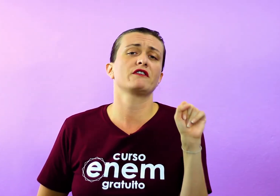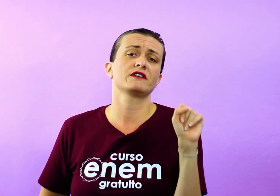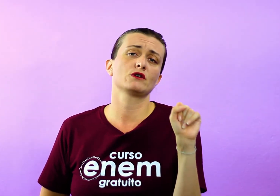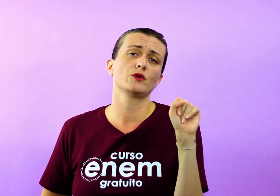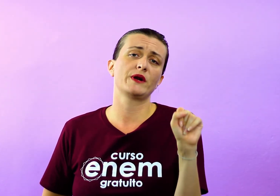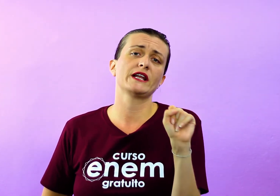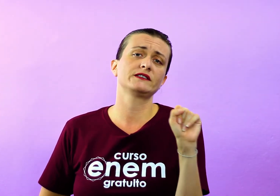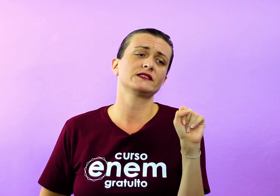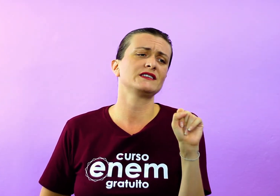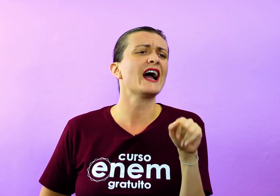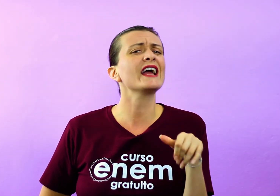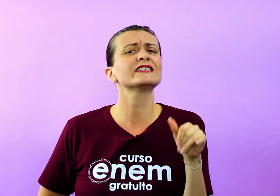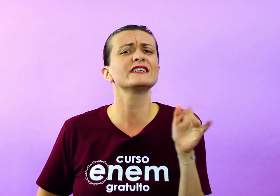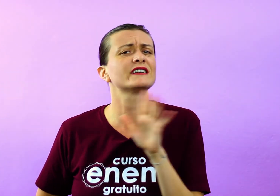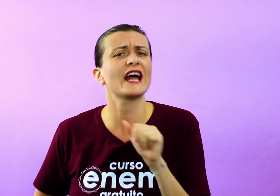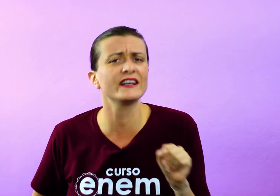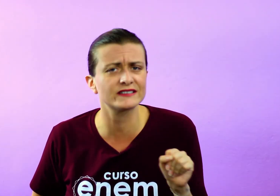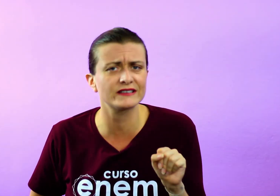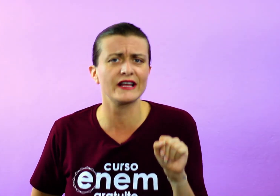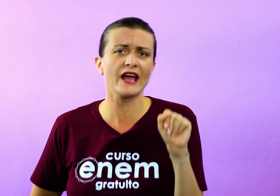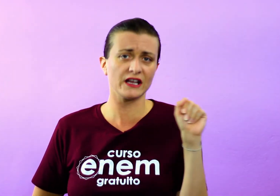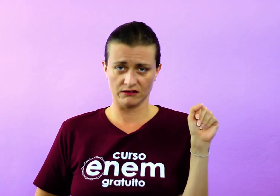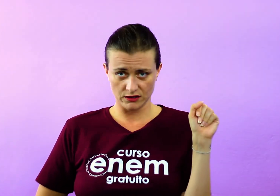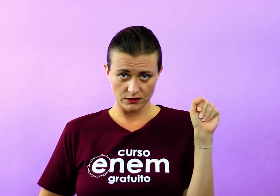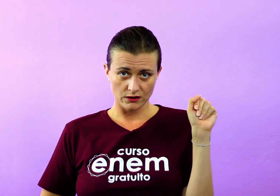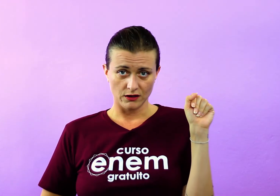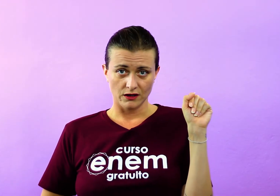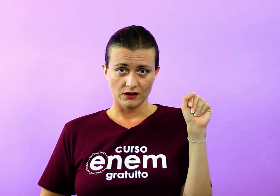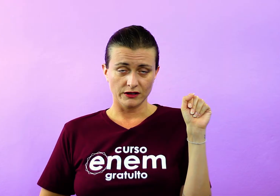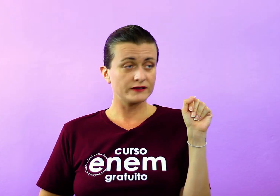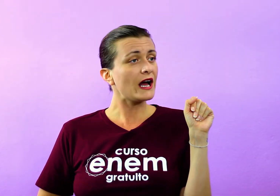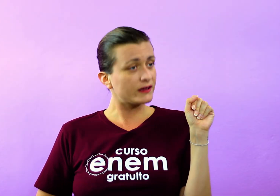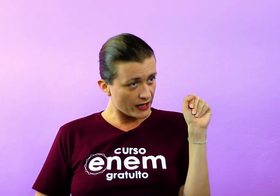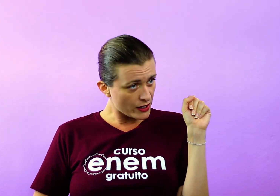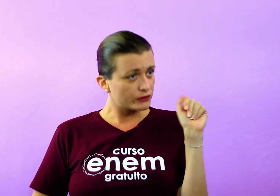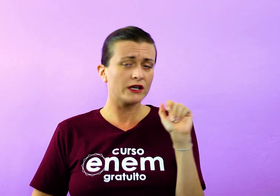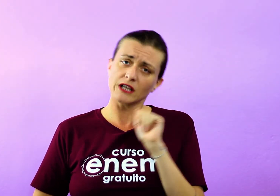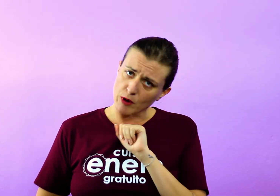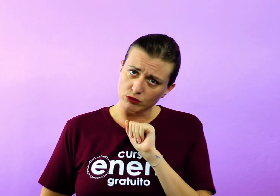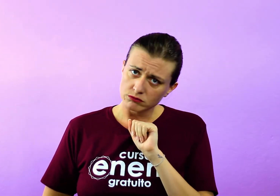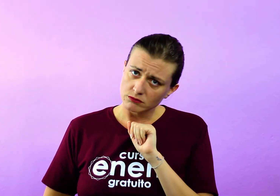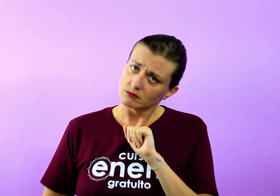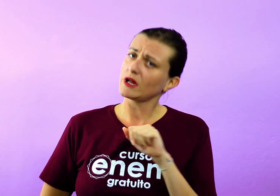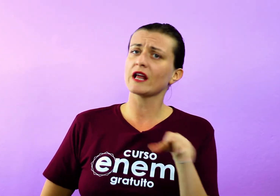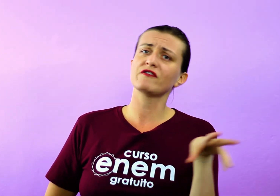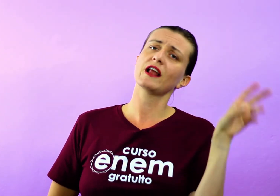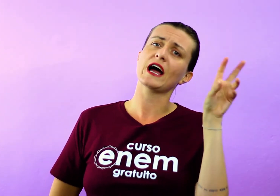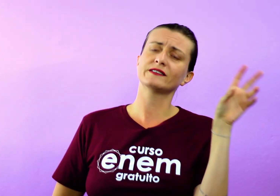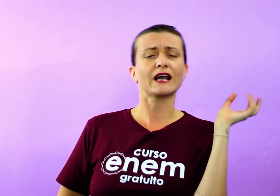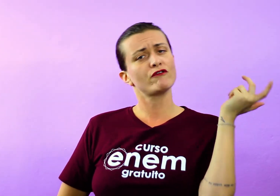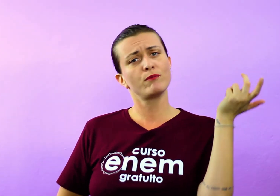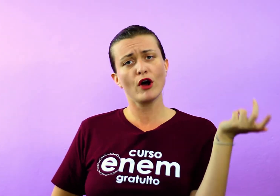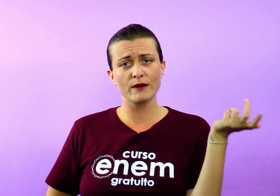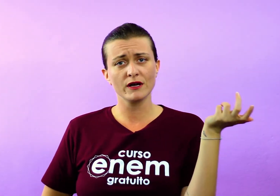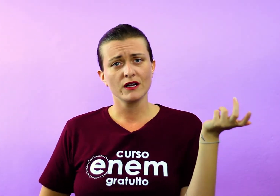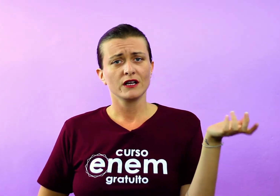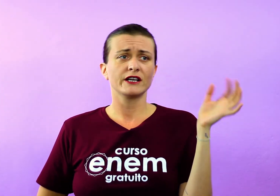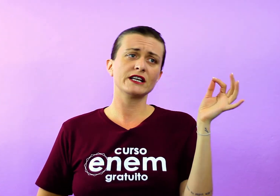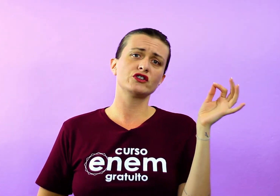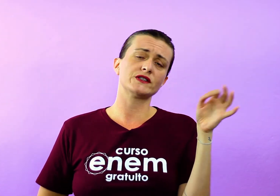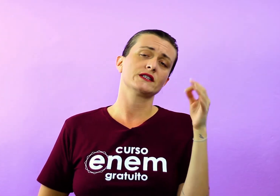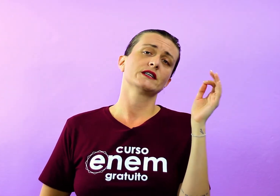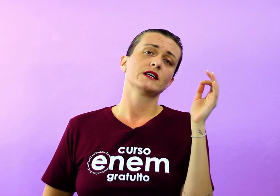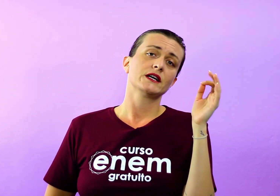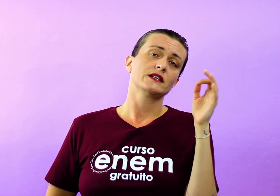uma freira uma vez olhou para ele e disse assim, Ai, que nariz grande que você tem. Ele disse, Ah, tenho, então tá bom. Aí ele vai lá e escreve um poema